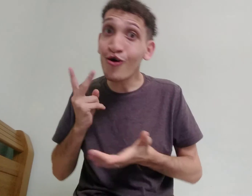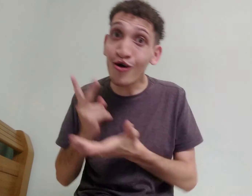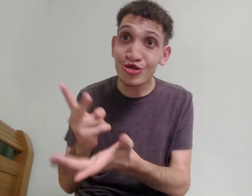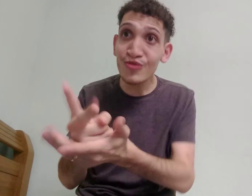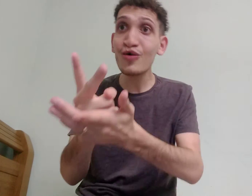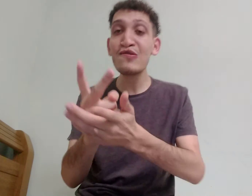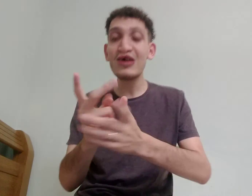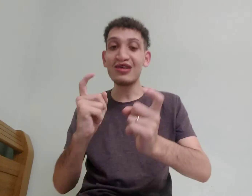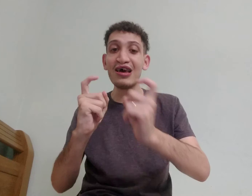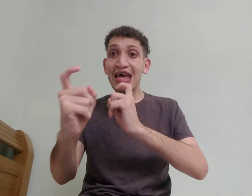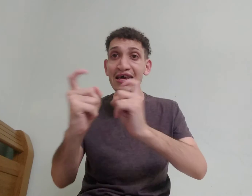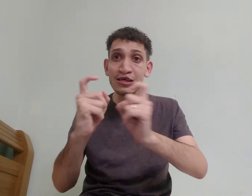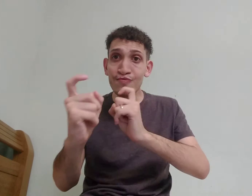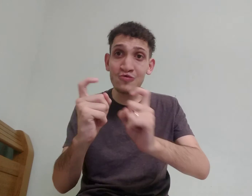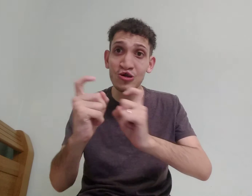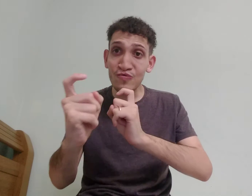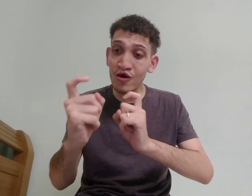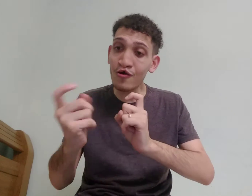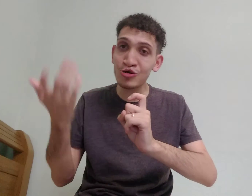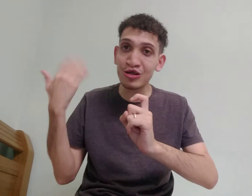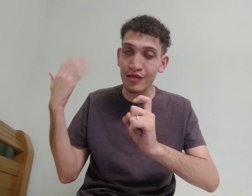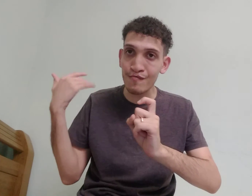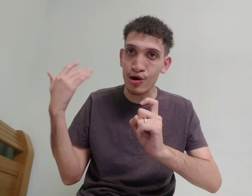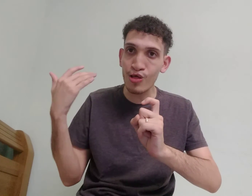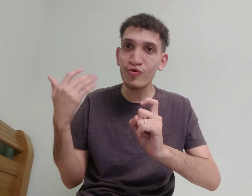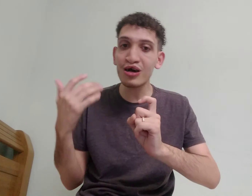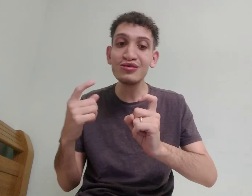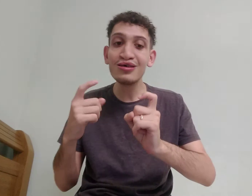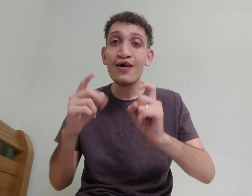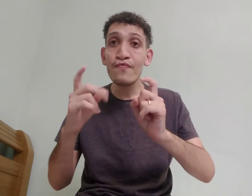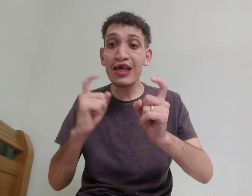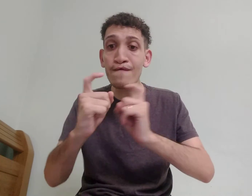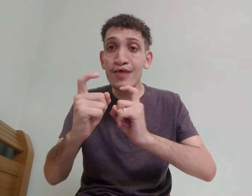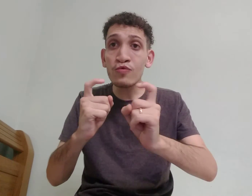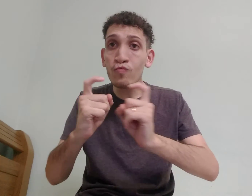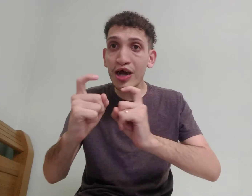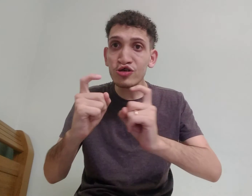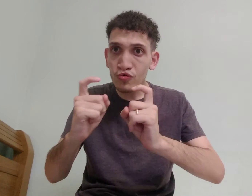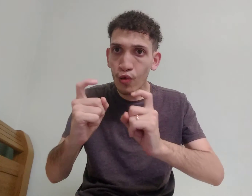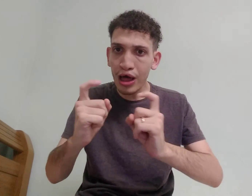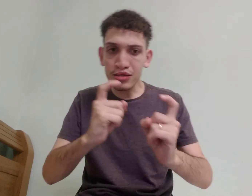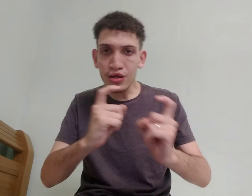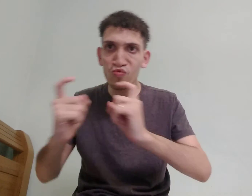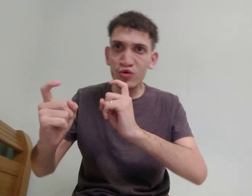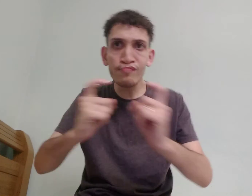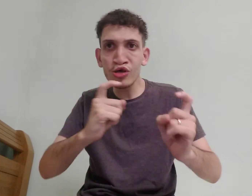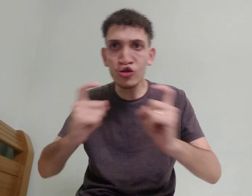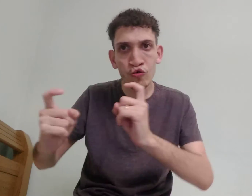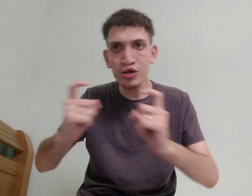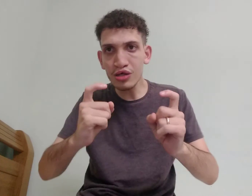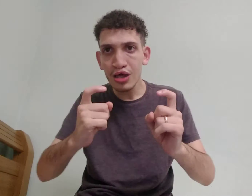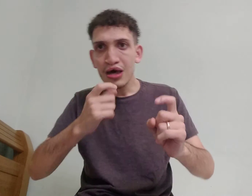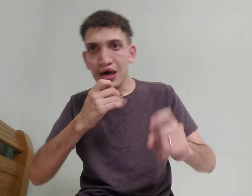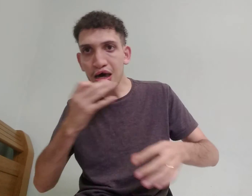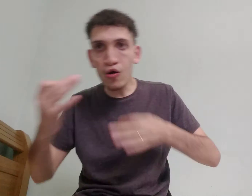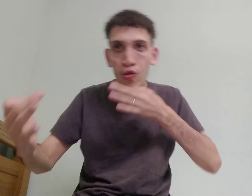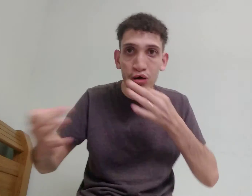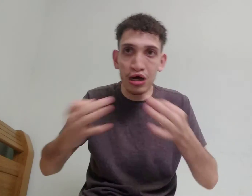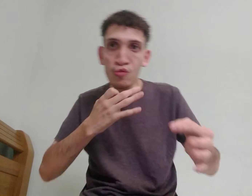Continuando aí, esse novo reunião, que eu só falo antes, tem a ver com a articulação, duas pessoas, colocando cada